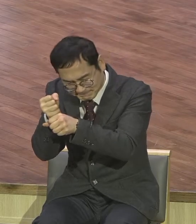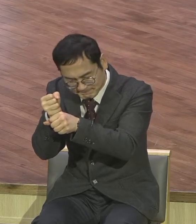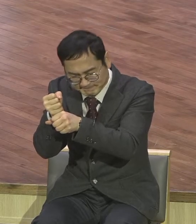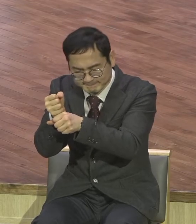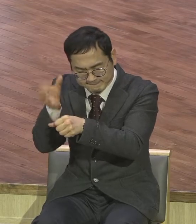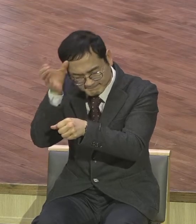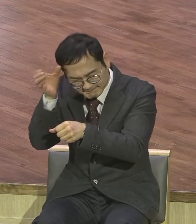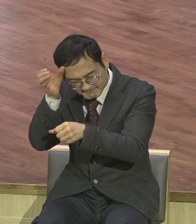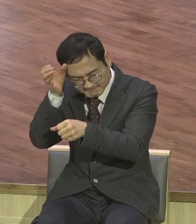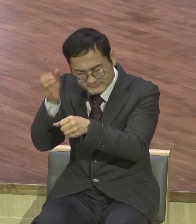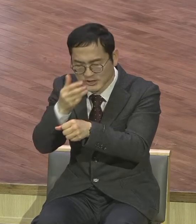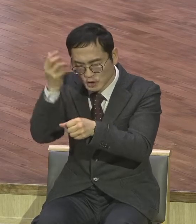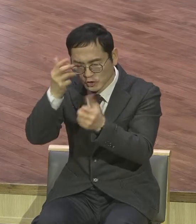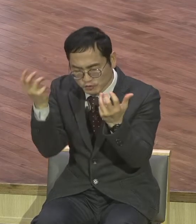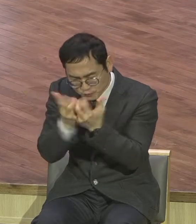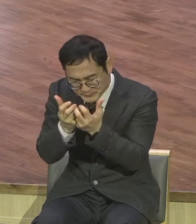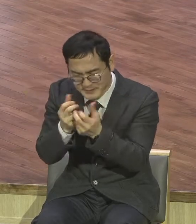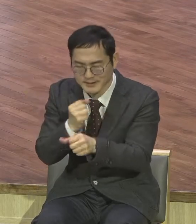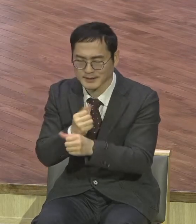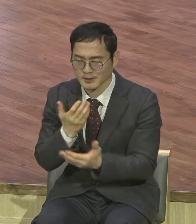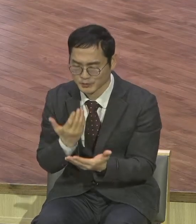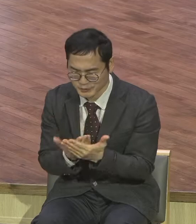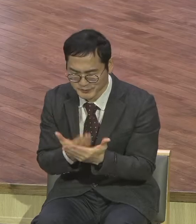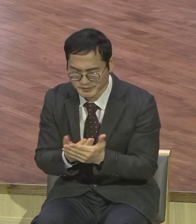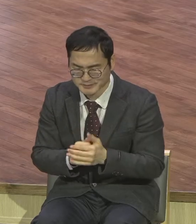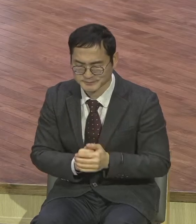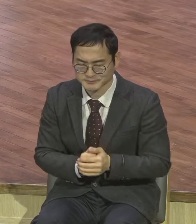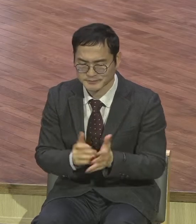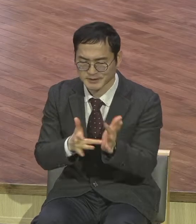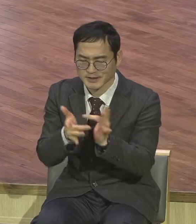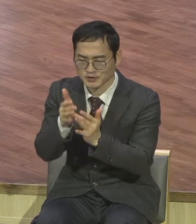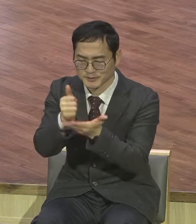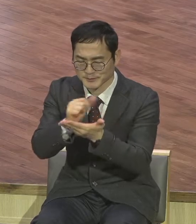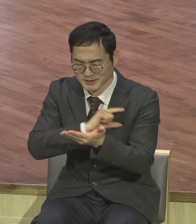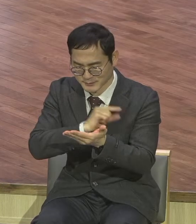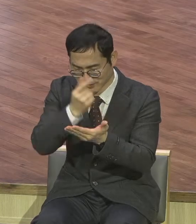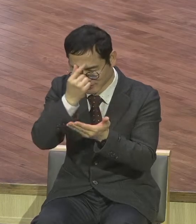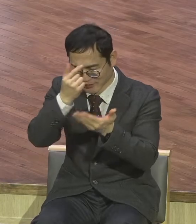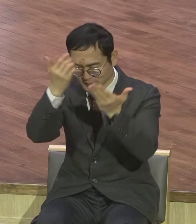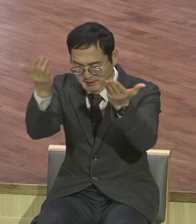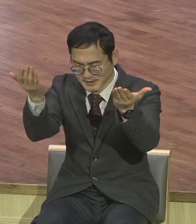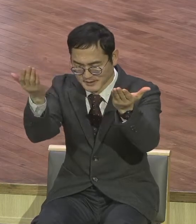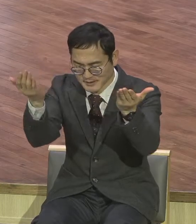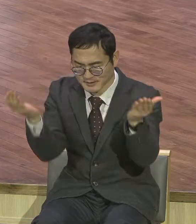충만한 사람들 다 되게도와 주옵사사 예수의 성 받들어 기도합니다 아멘